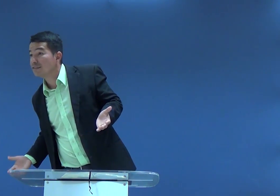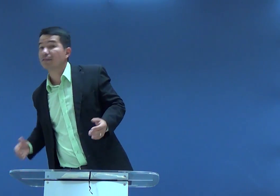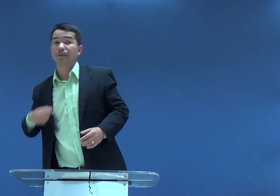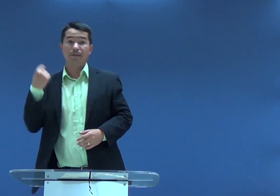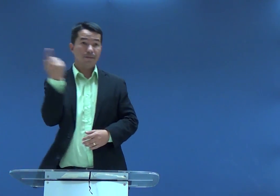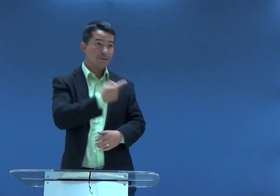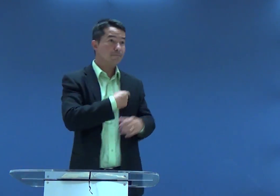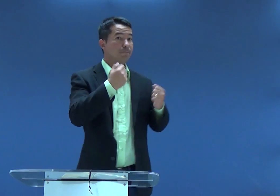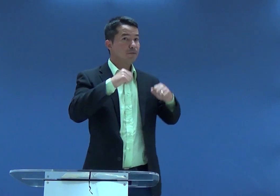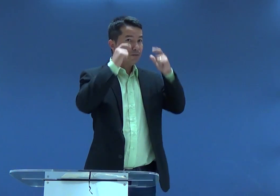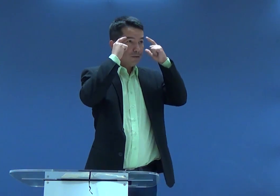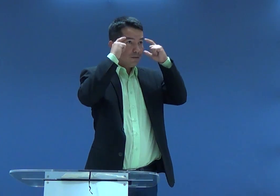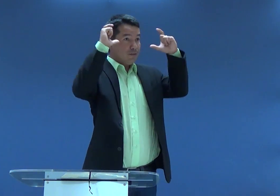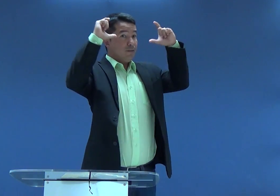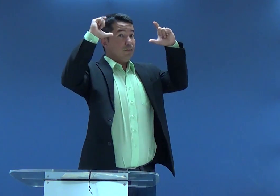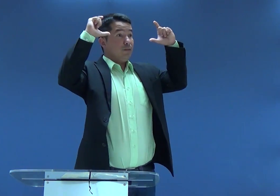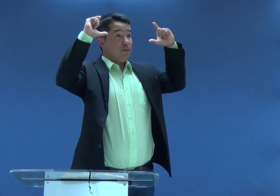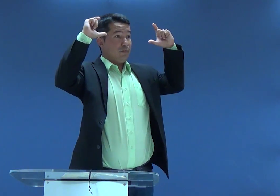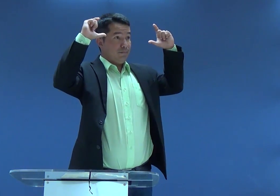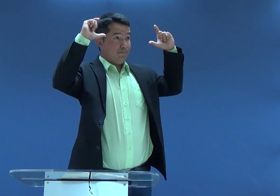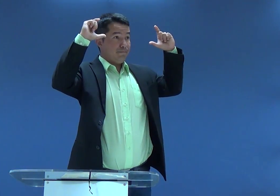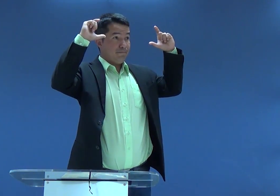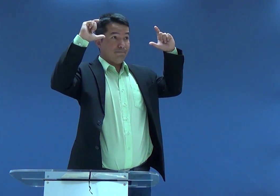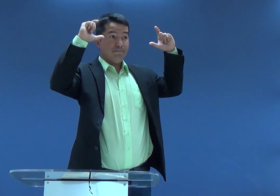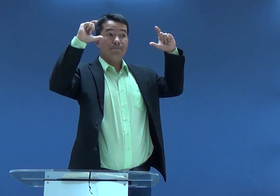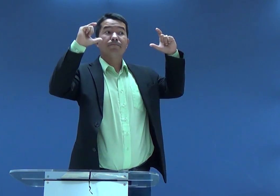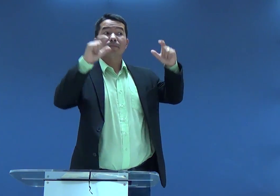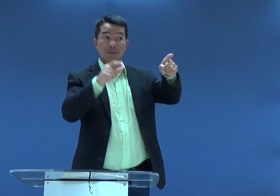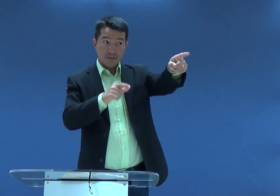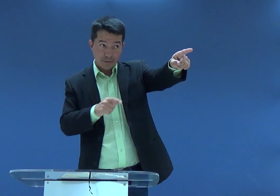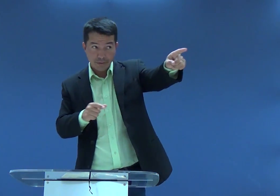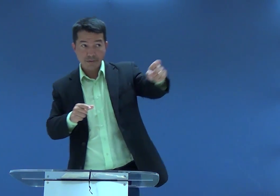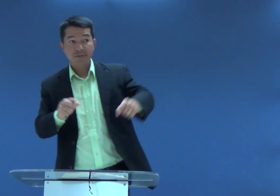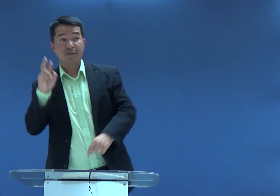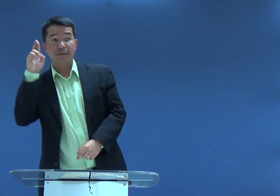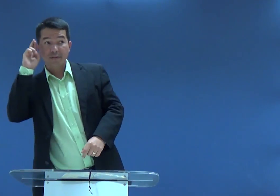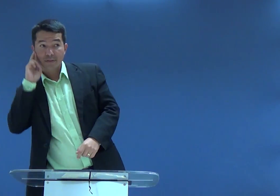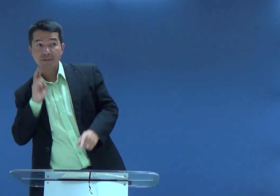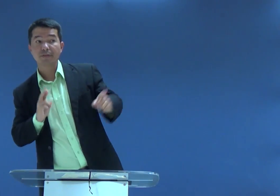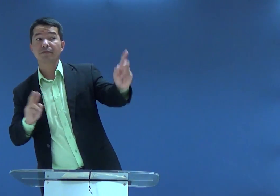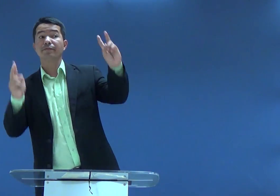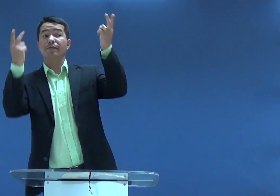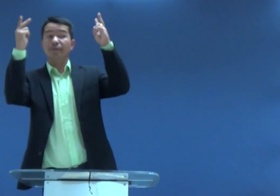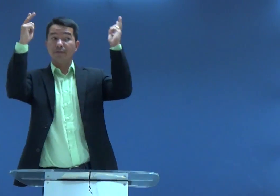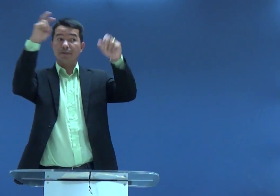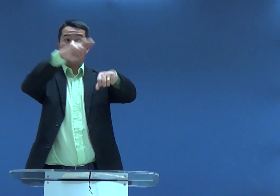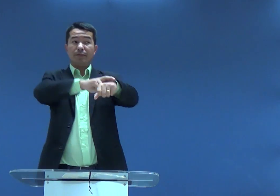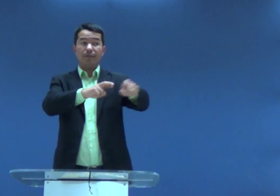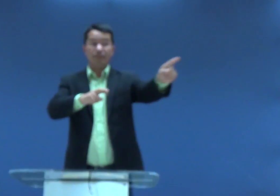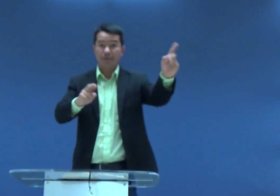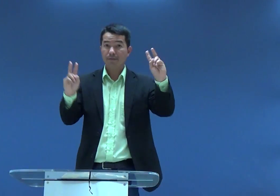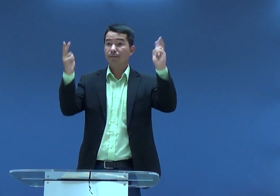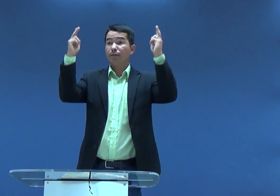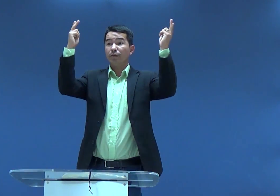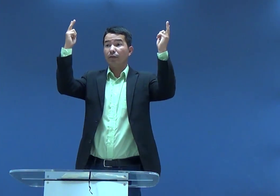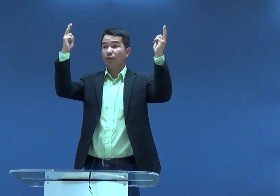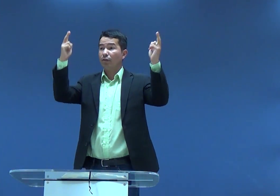Bruna, nós precisamos ficar atentos com isso. Verdade, verdade, o cara já lhe falando.